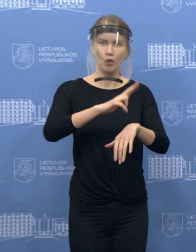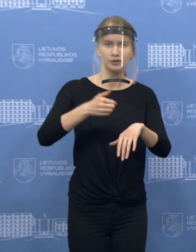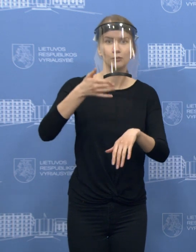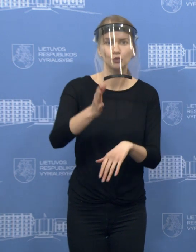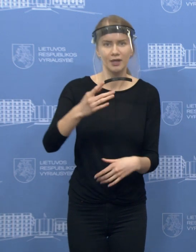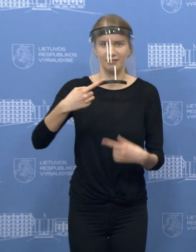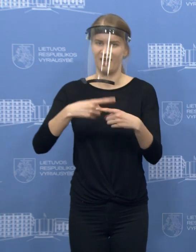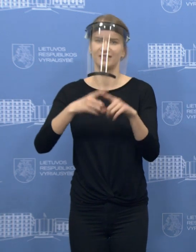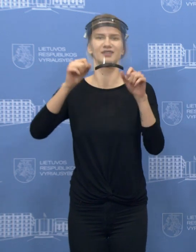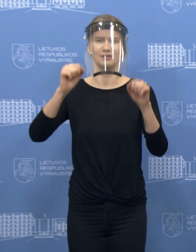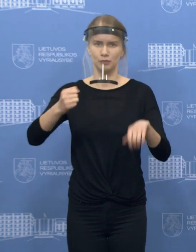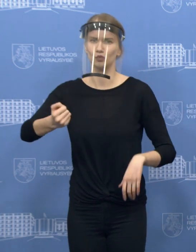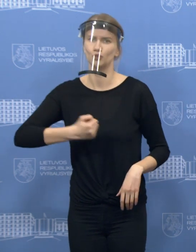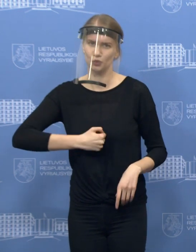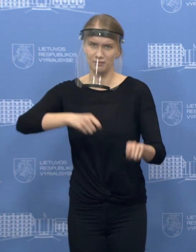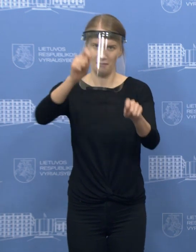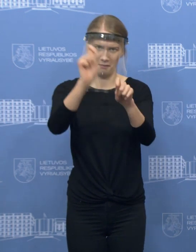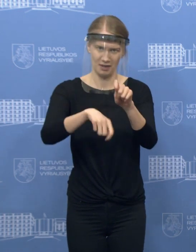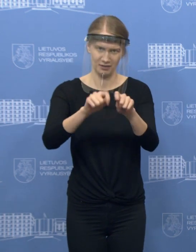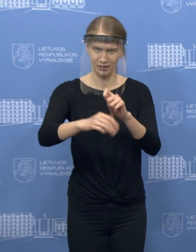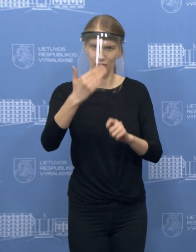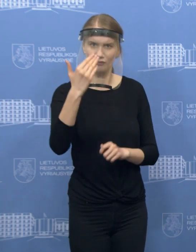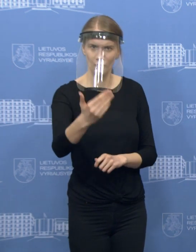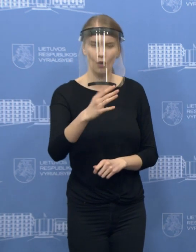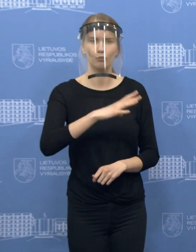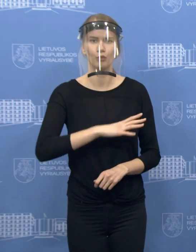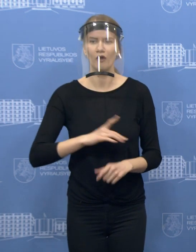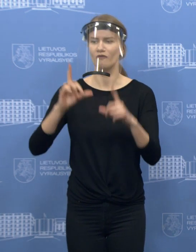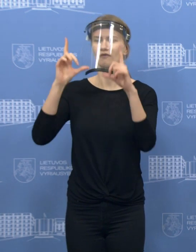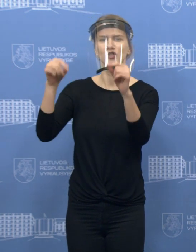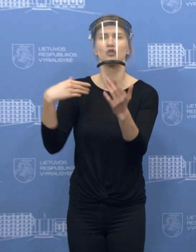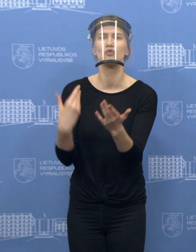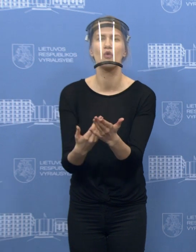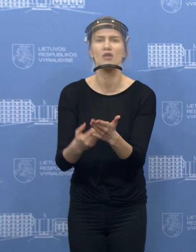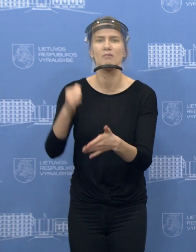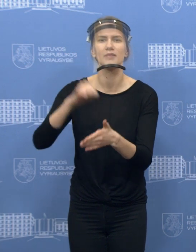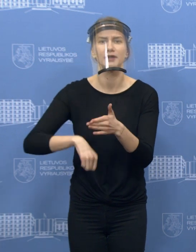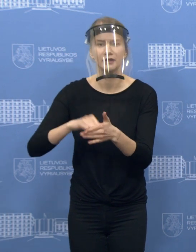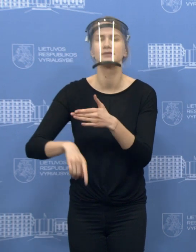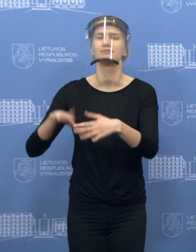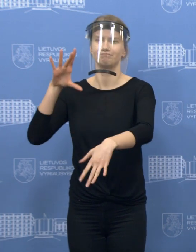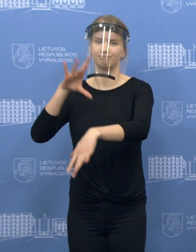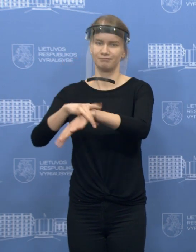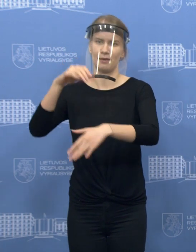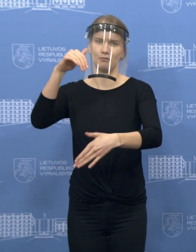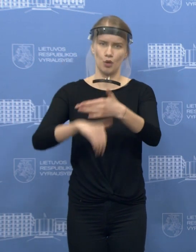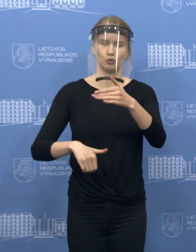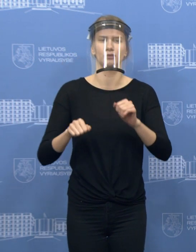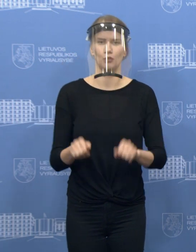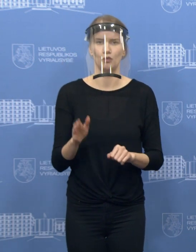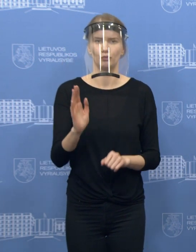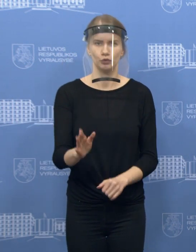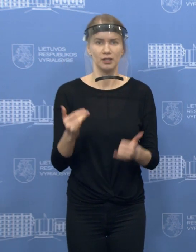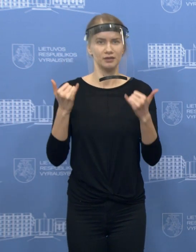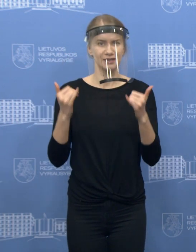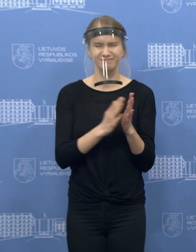ir kitokios galimybės po to išaiškėjus ar vienukio kitokio formą tam melo ir pritaikyti sankcijos, kurios numatytos yra